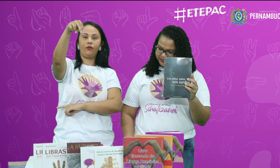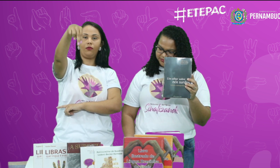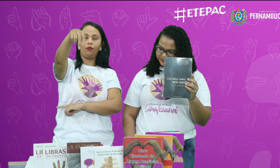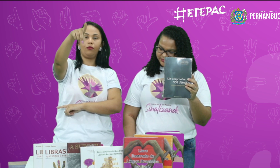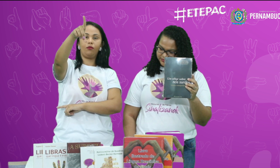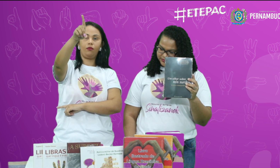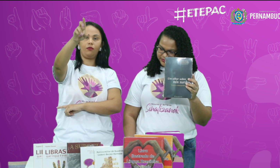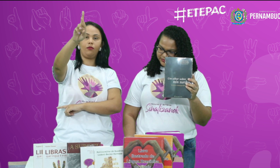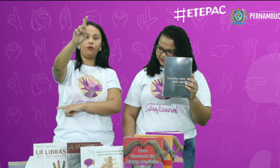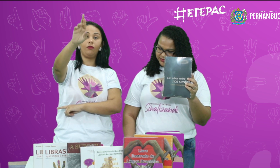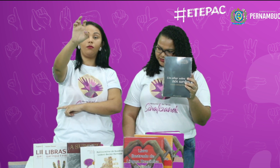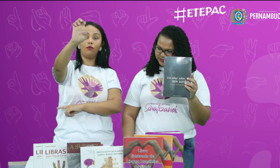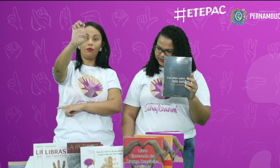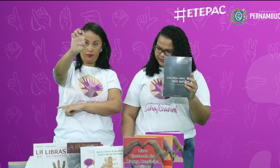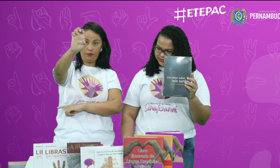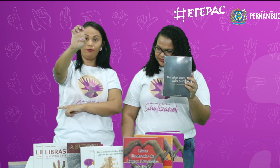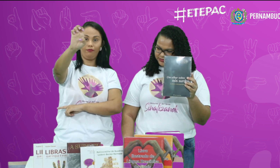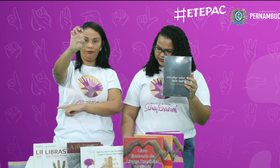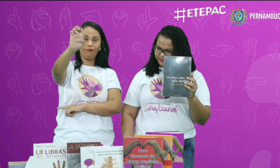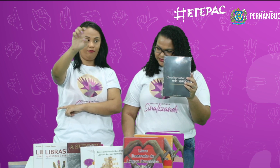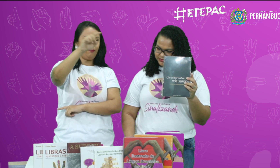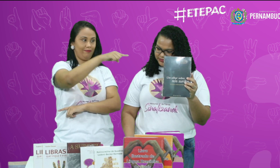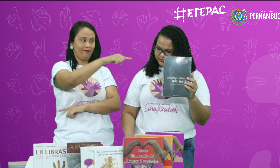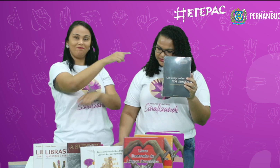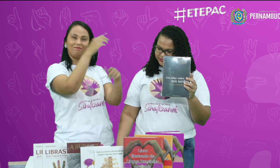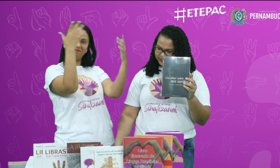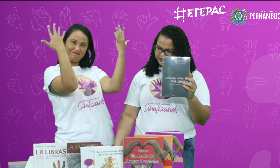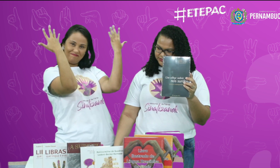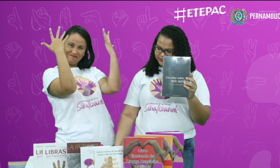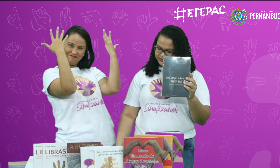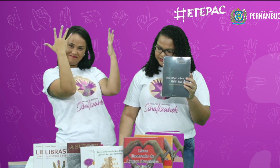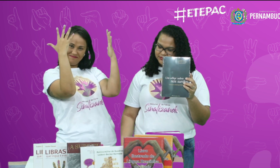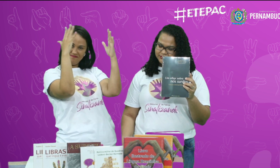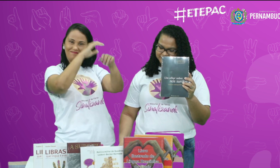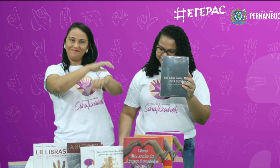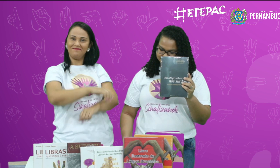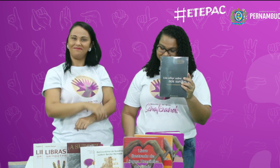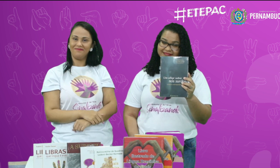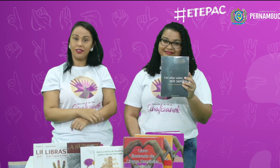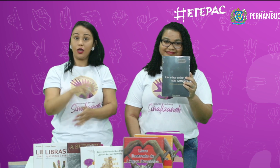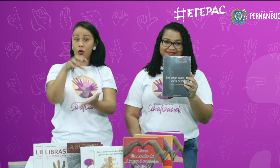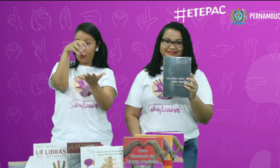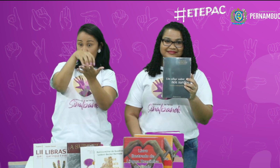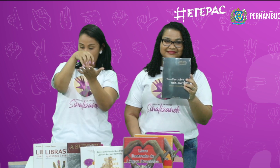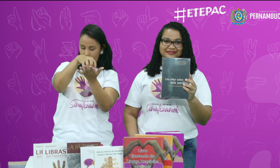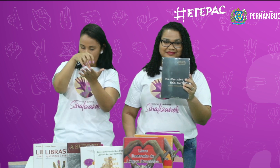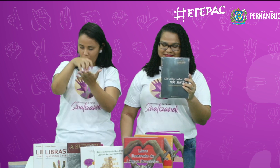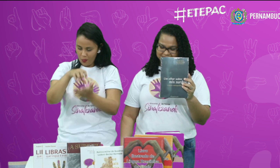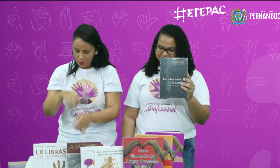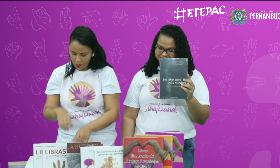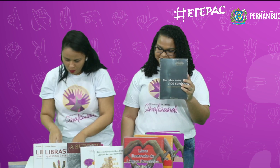Carlos André, parabéns Carlos André. Vamos ver o polo.